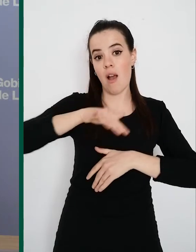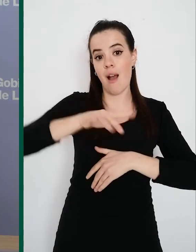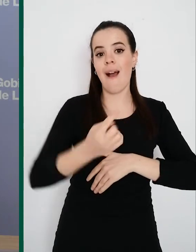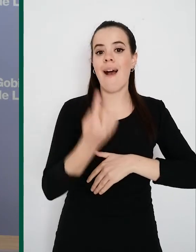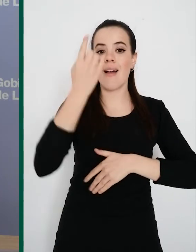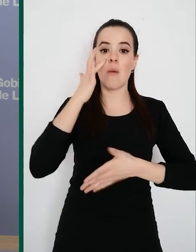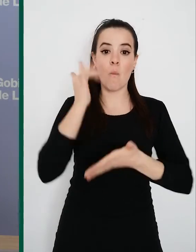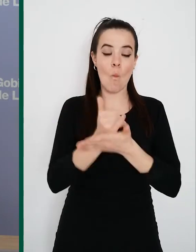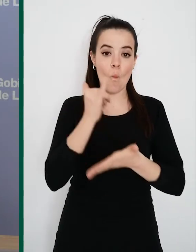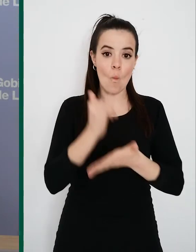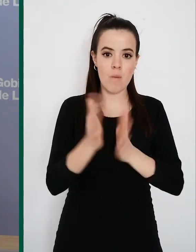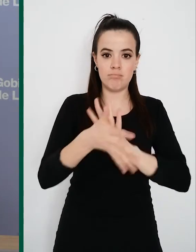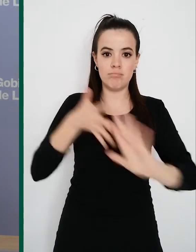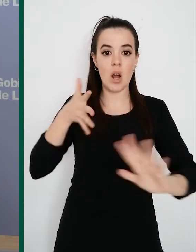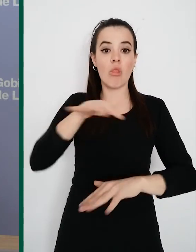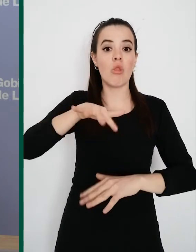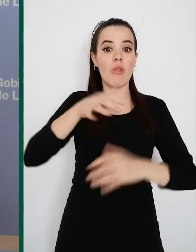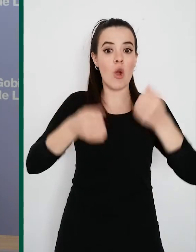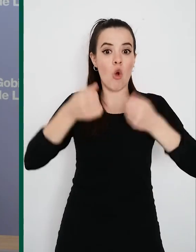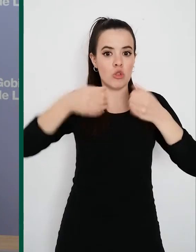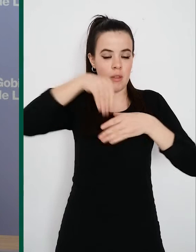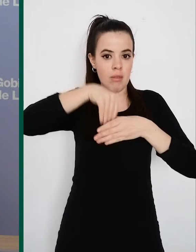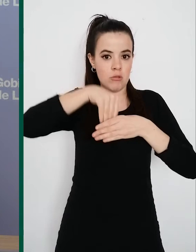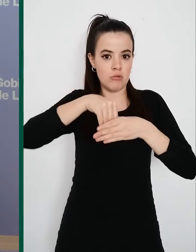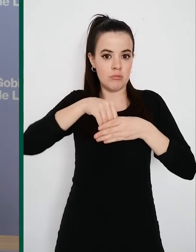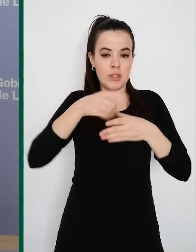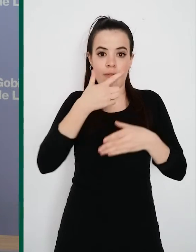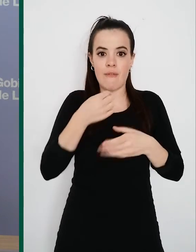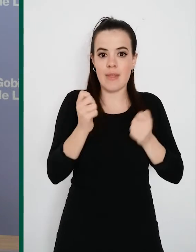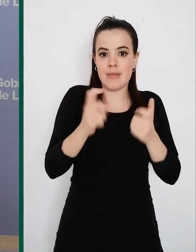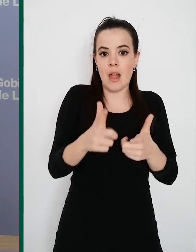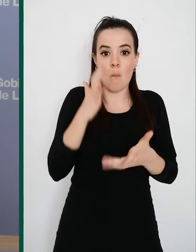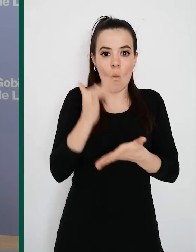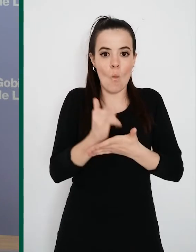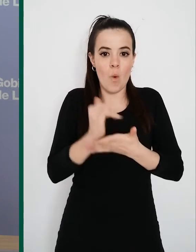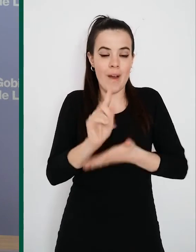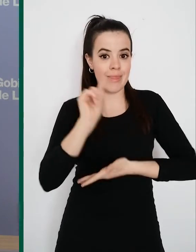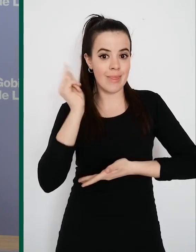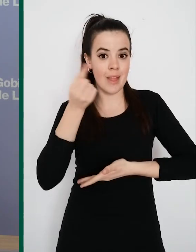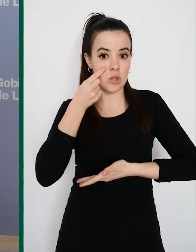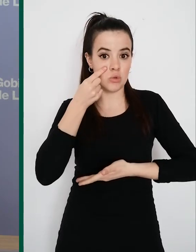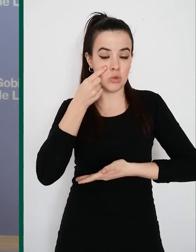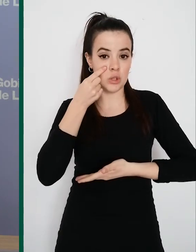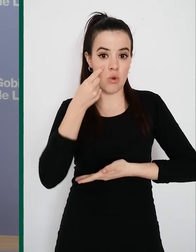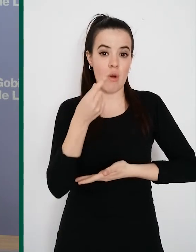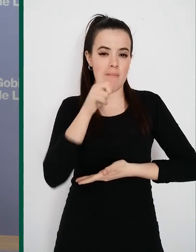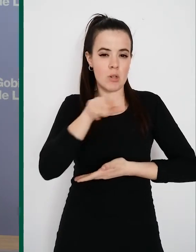rápidos en el propio vehículo de los pacientes, facilitando así la realización de pruebas diagnósticas en pacientes sospechosos,